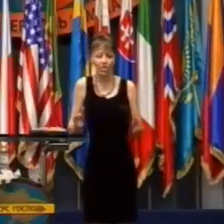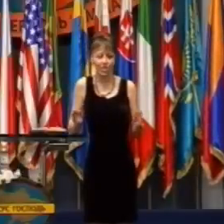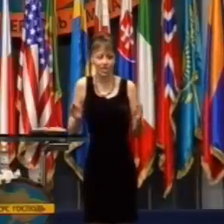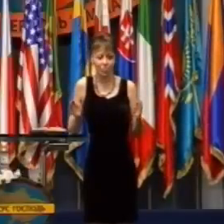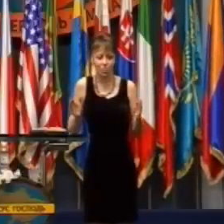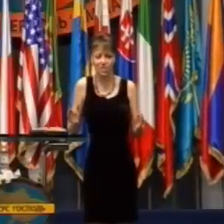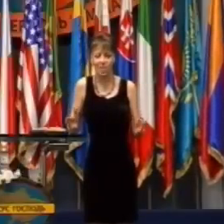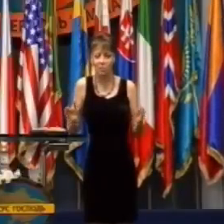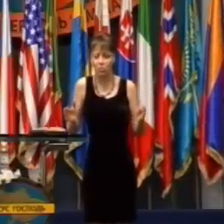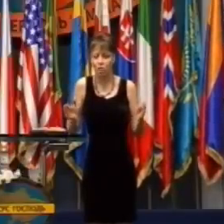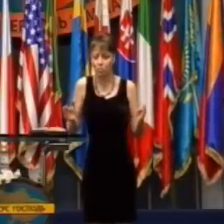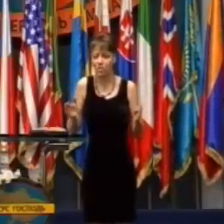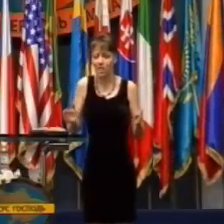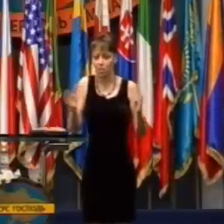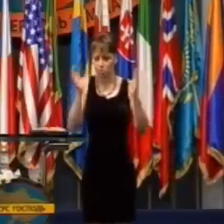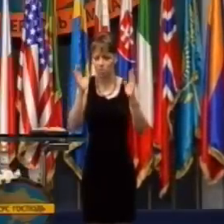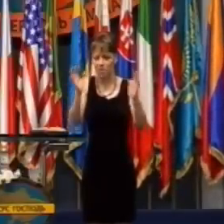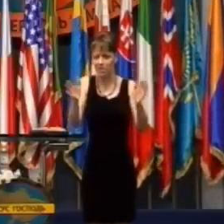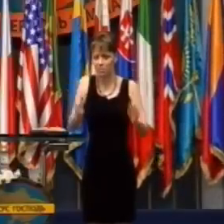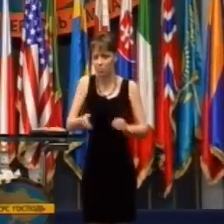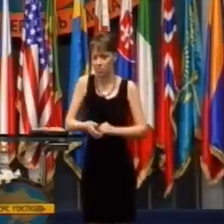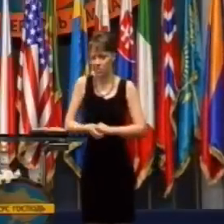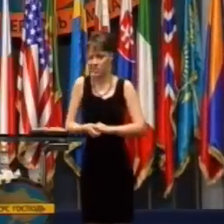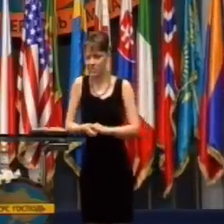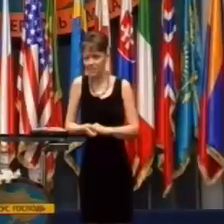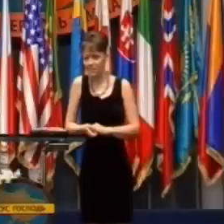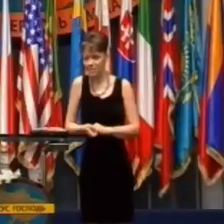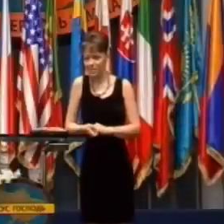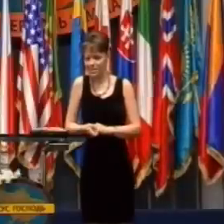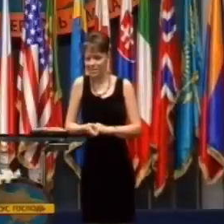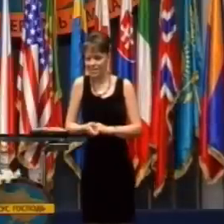Musel by som predtým študovať celé mesiace,